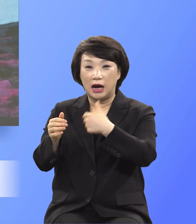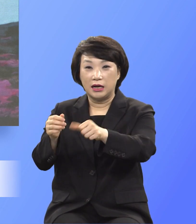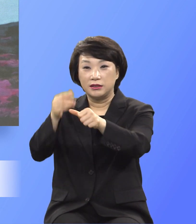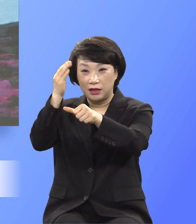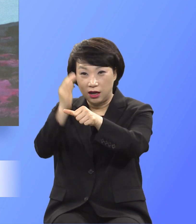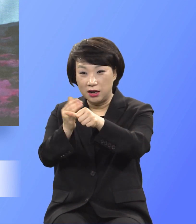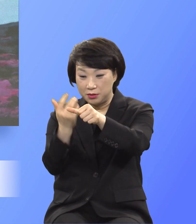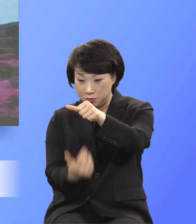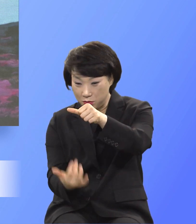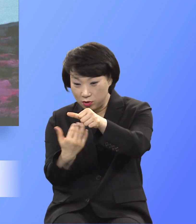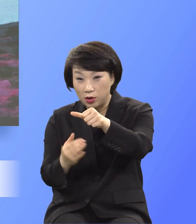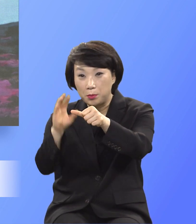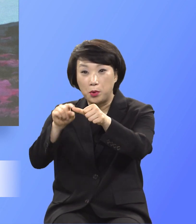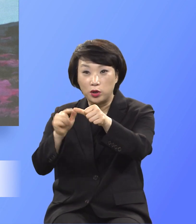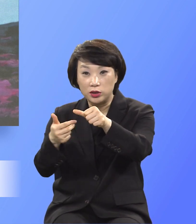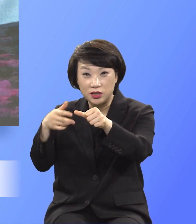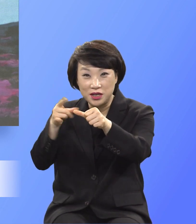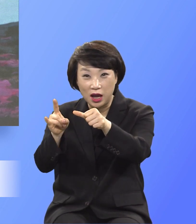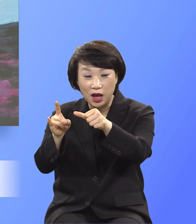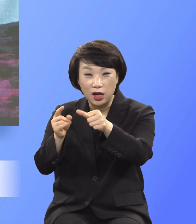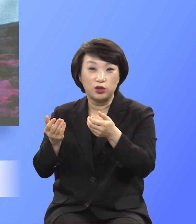이 번제라는 것은